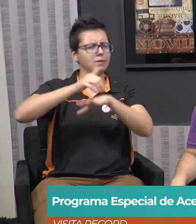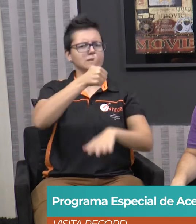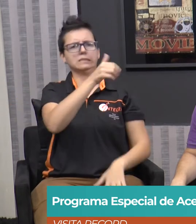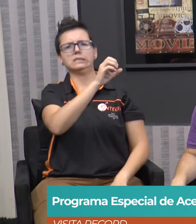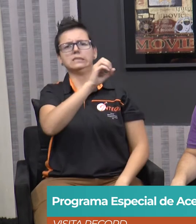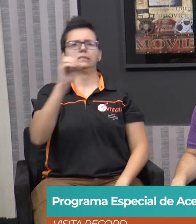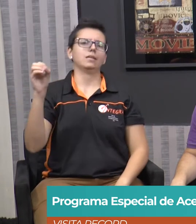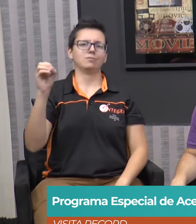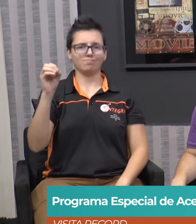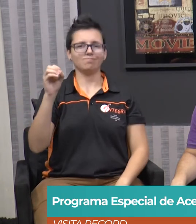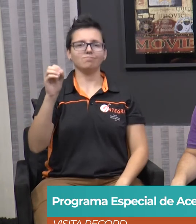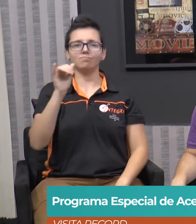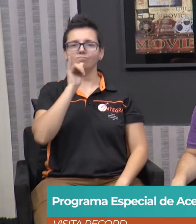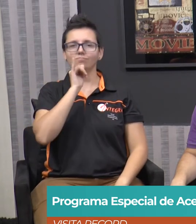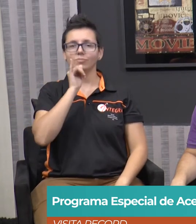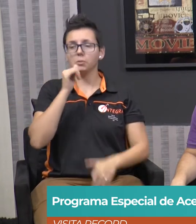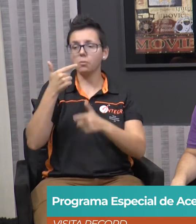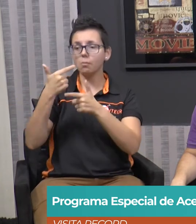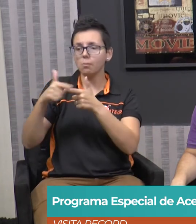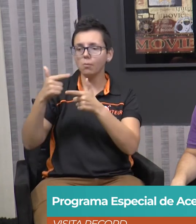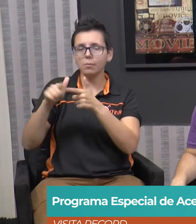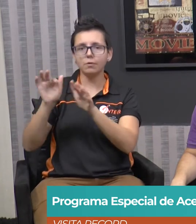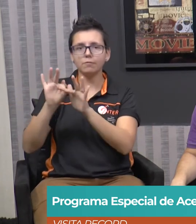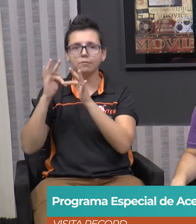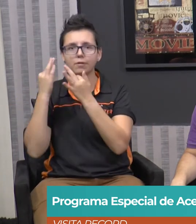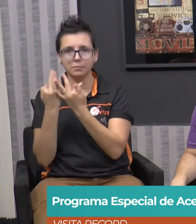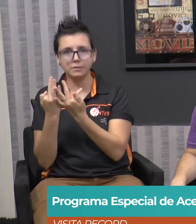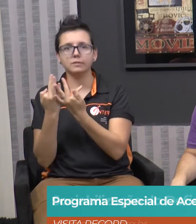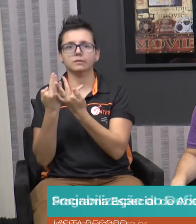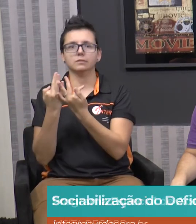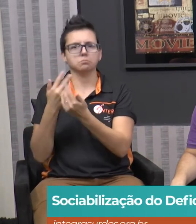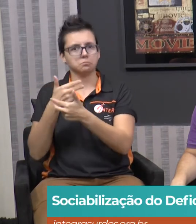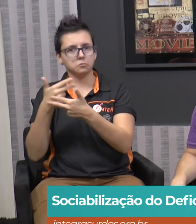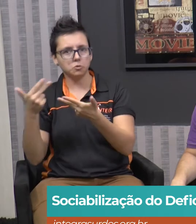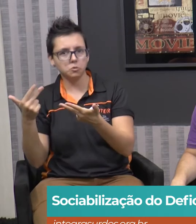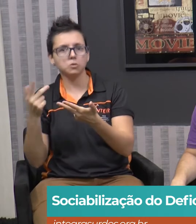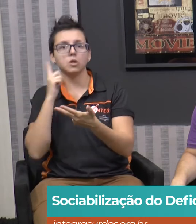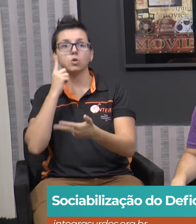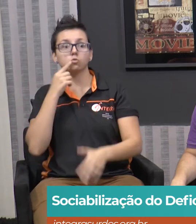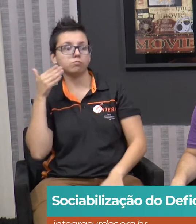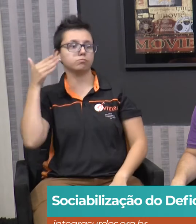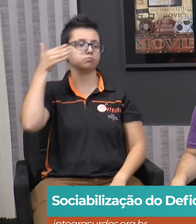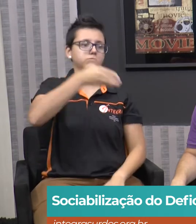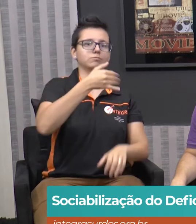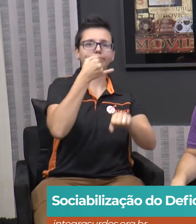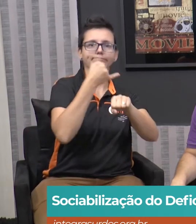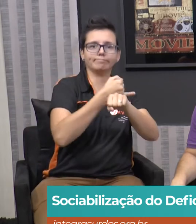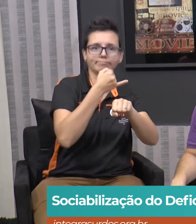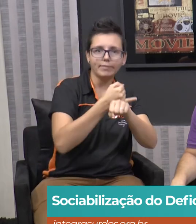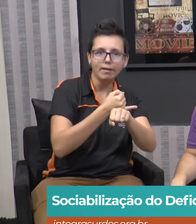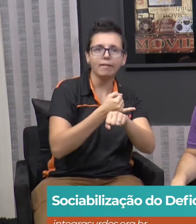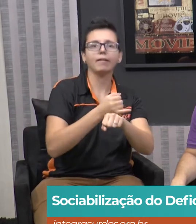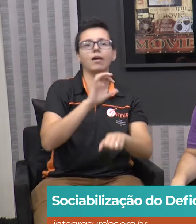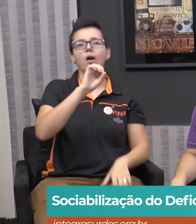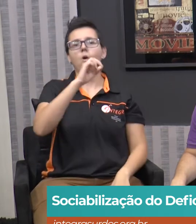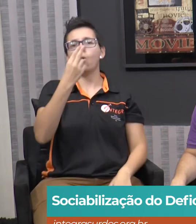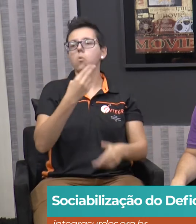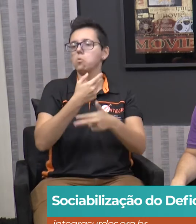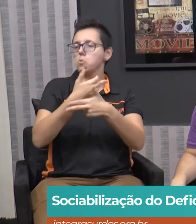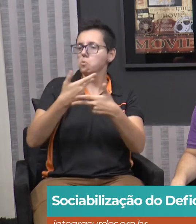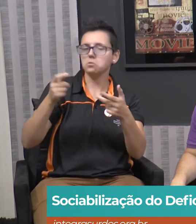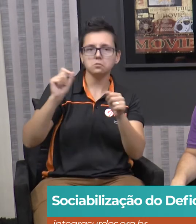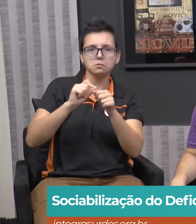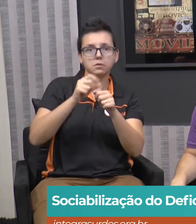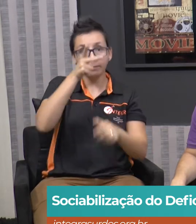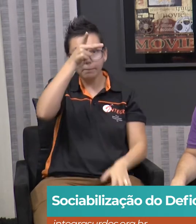Ah, acontece um problema familiar, onde eles recorrem na Integra. Eu preciso ir a um órgão público, onde eles